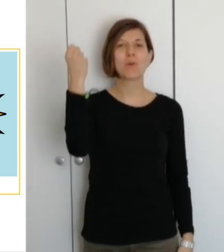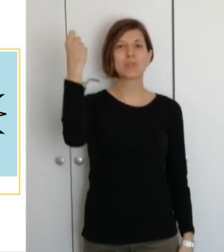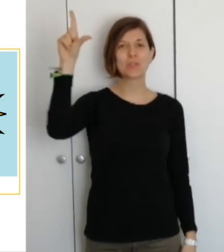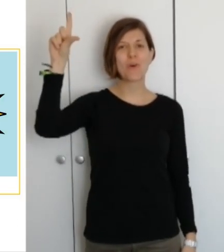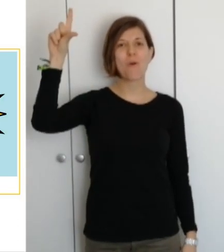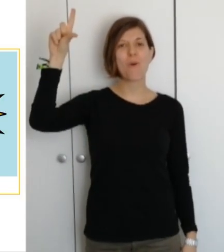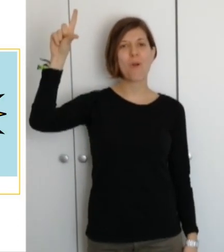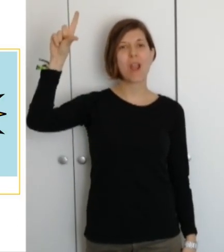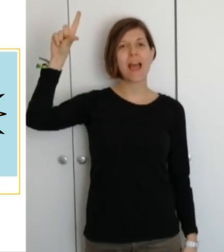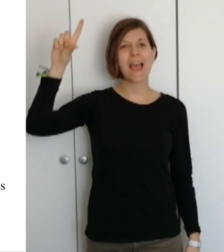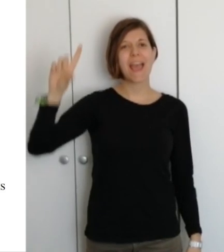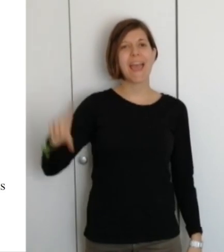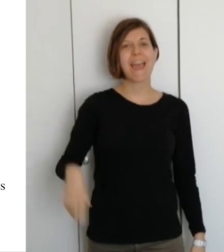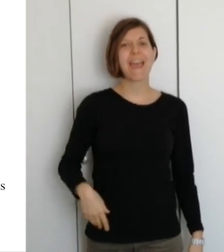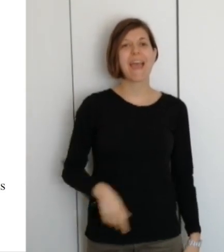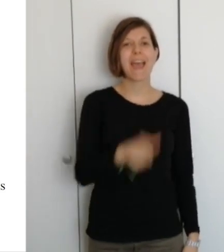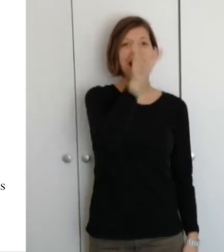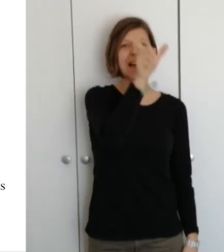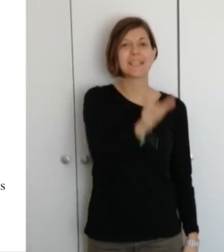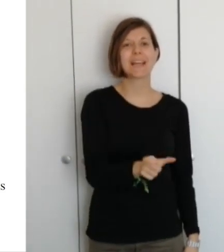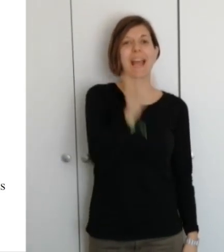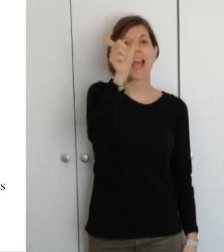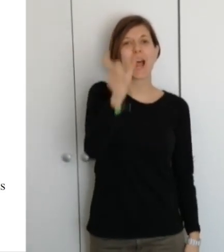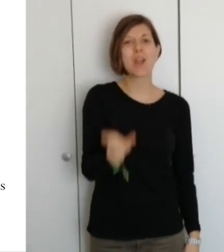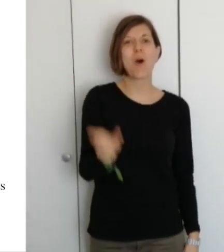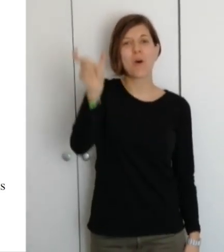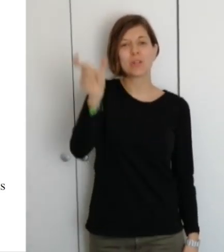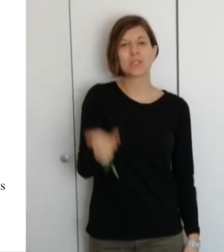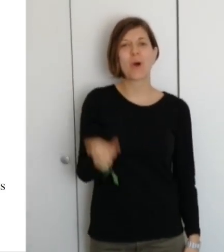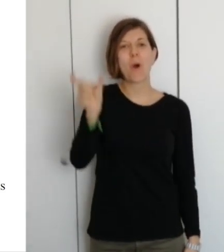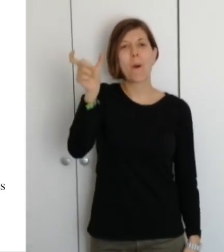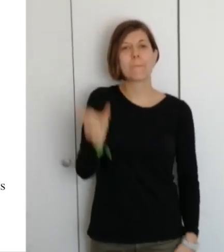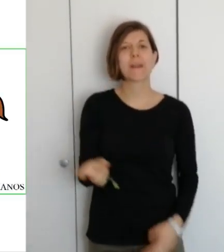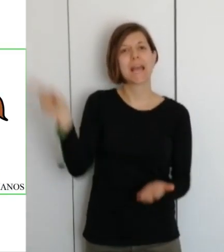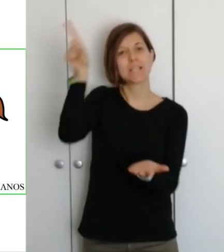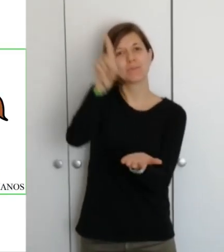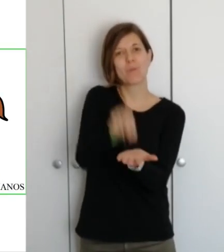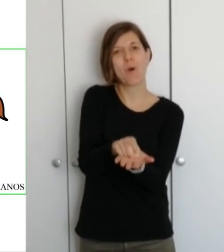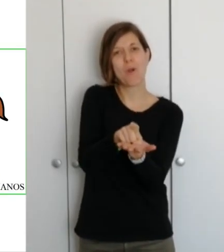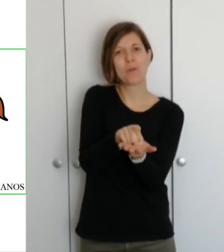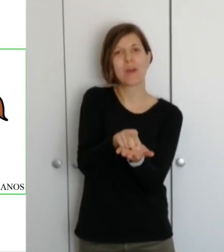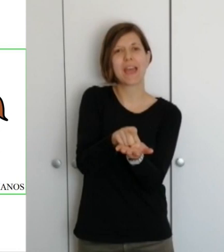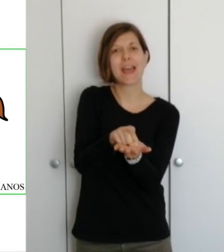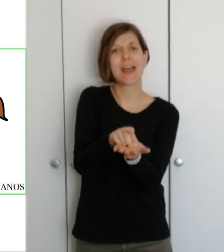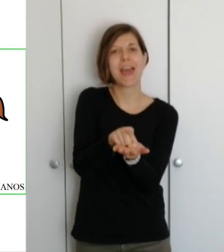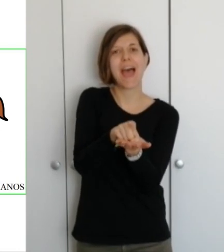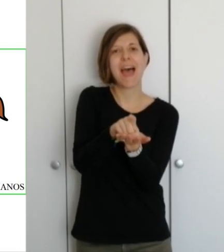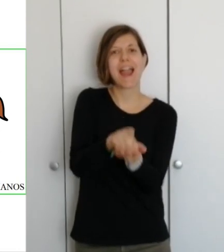sol En que los hombres volverán